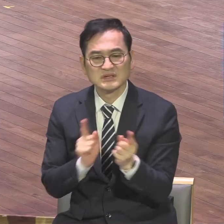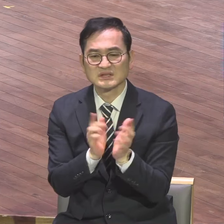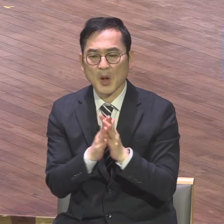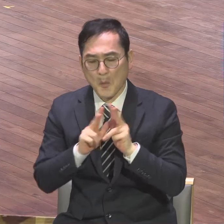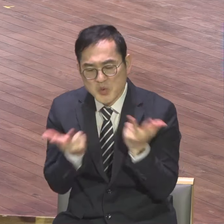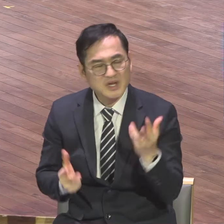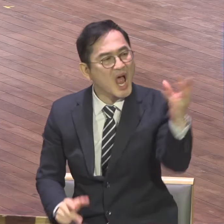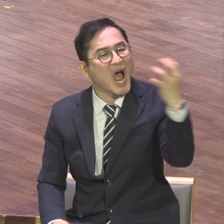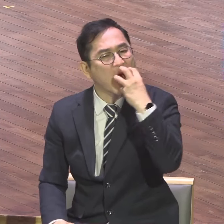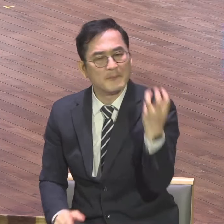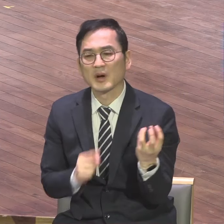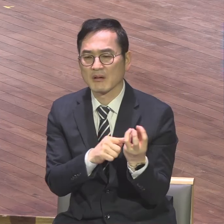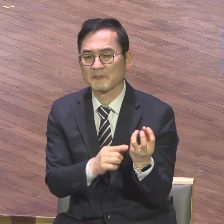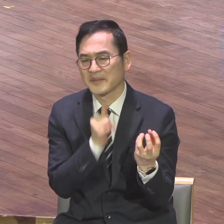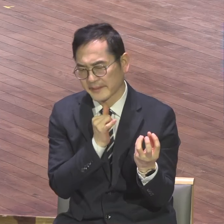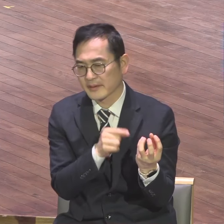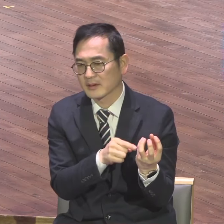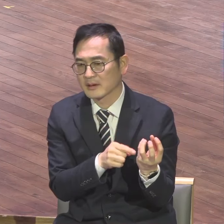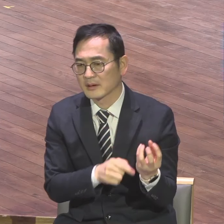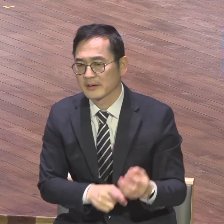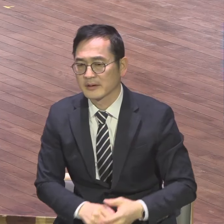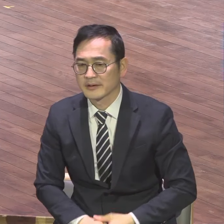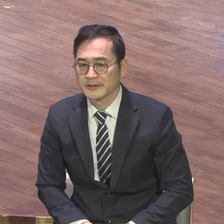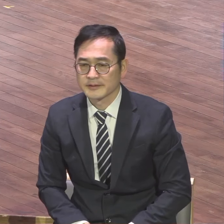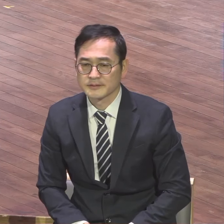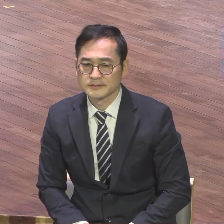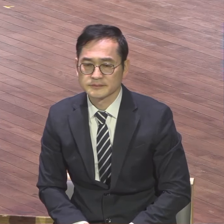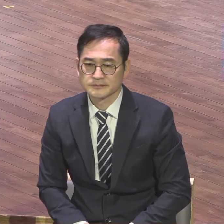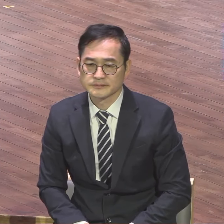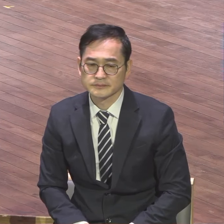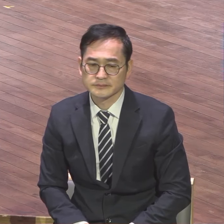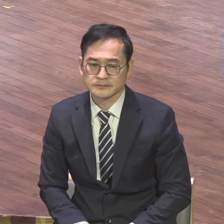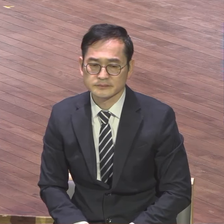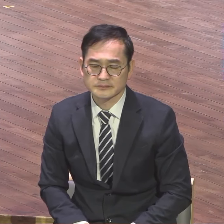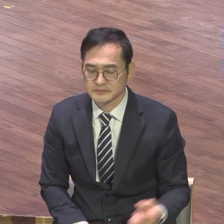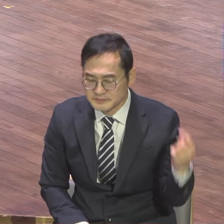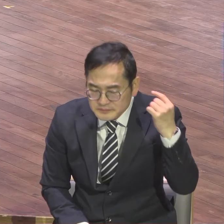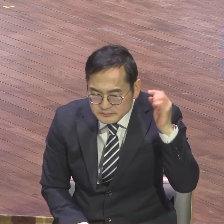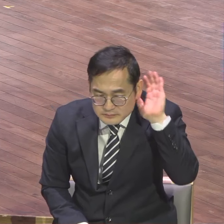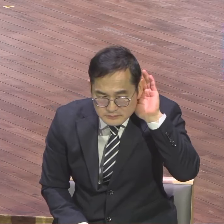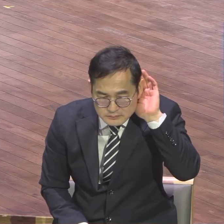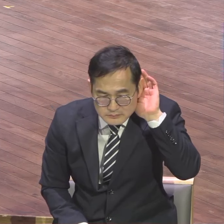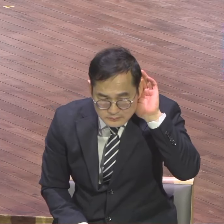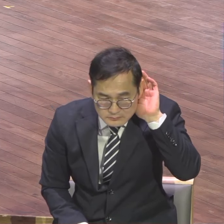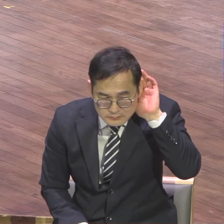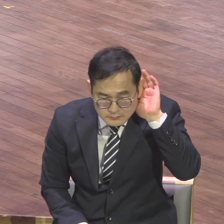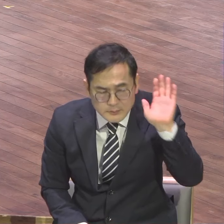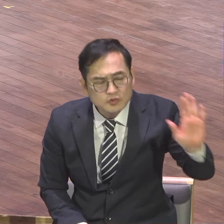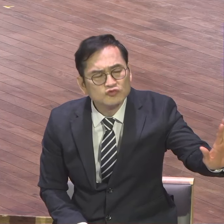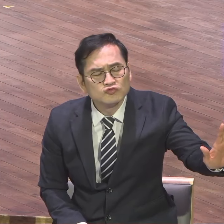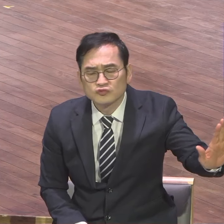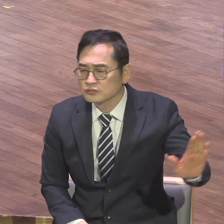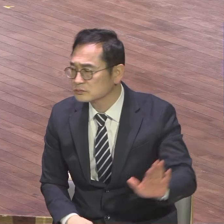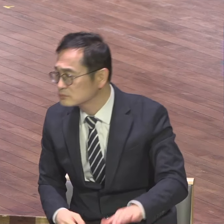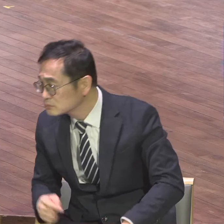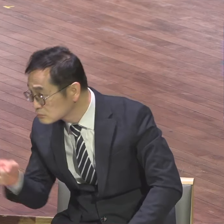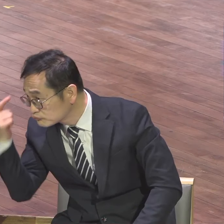이런 저런 소리 내가 만나보지도 않고 내가 확인도 안 해보고 팩트도 아닌데 대화도 한번